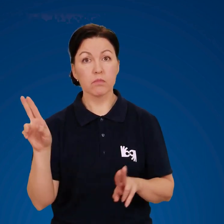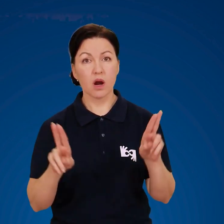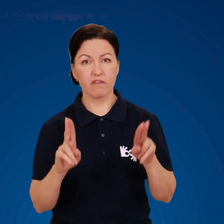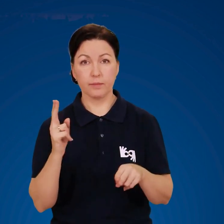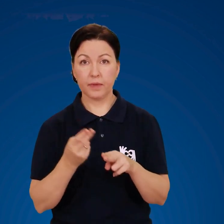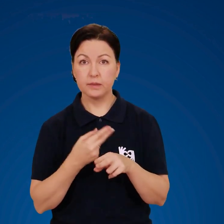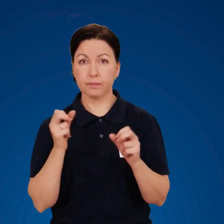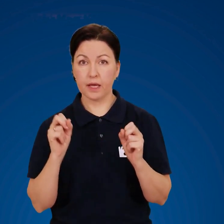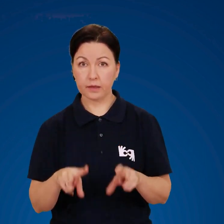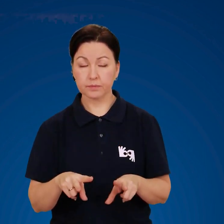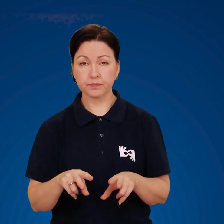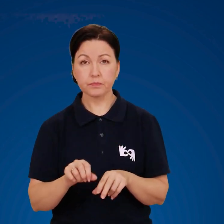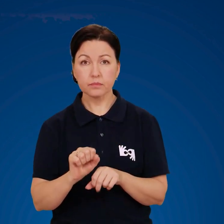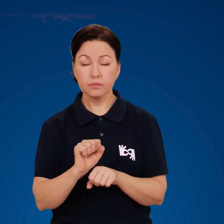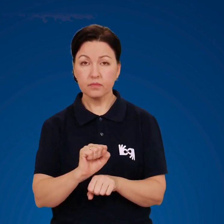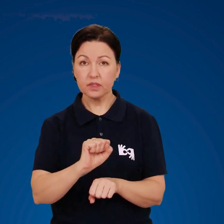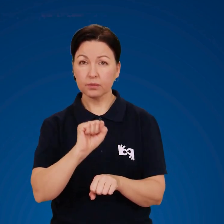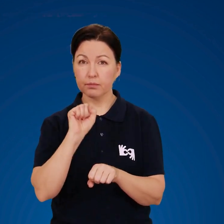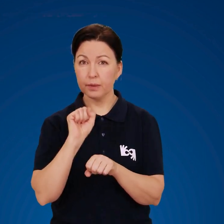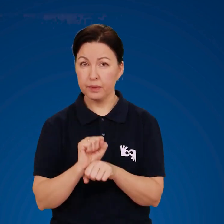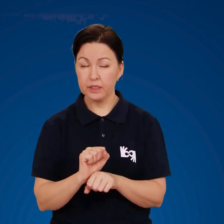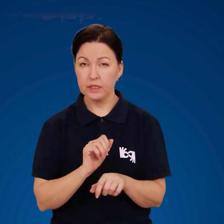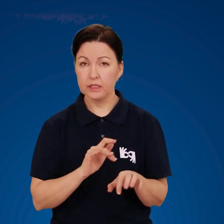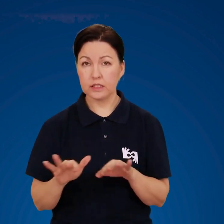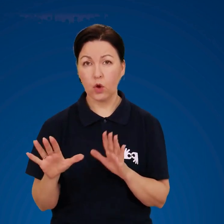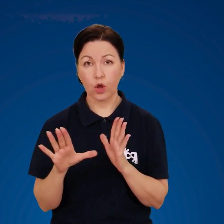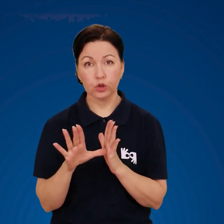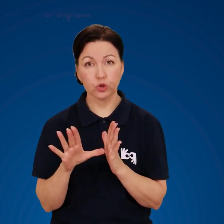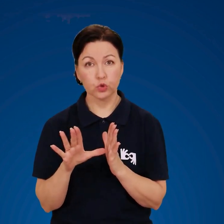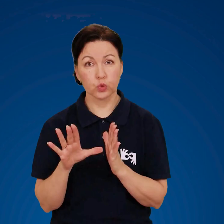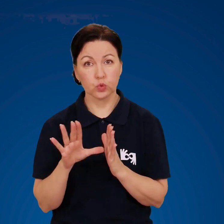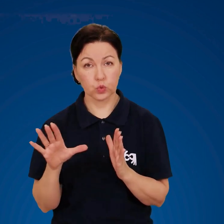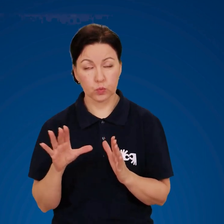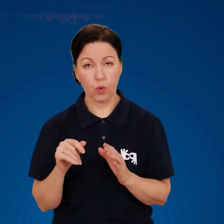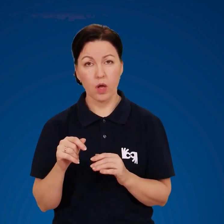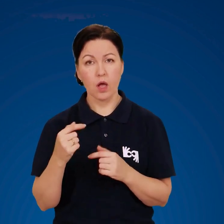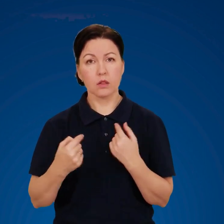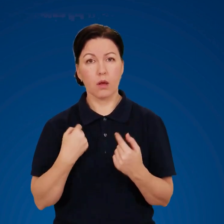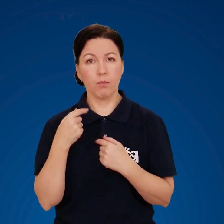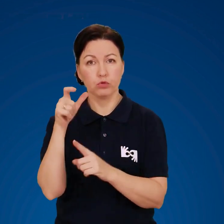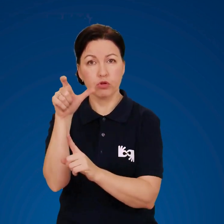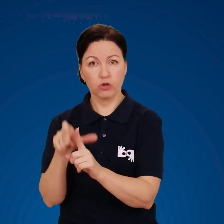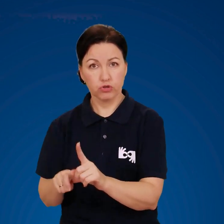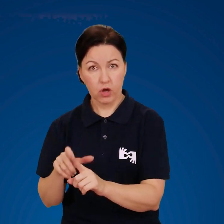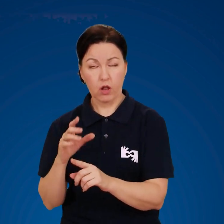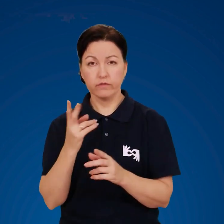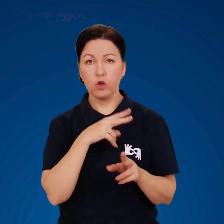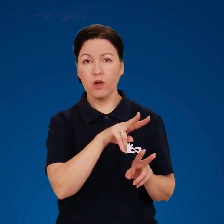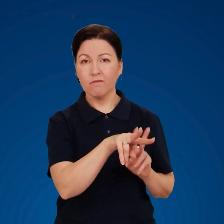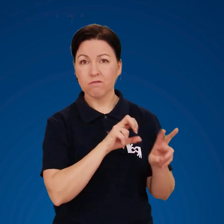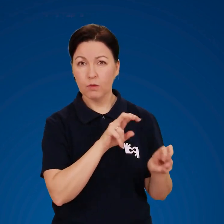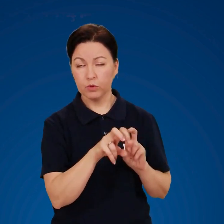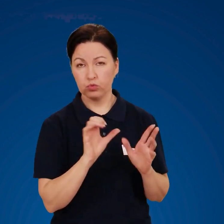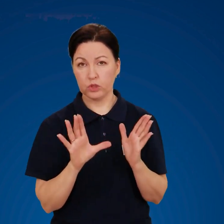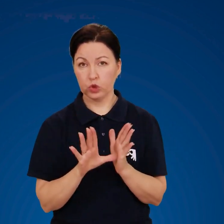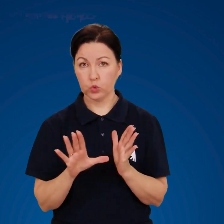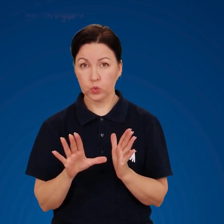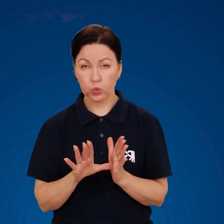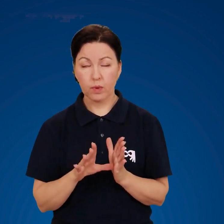безпеки. Припинити дію електричного струму на постраждалого Вимкнути струм